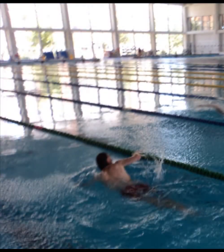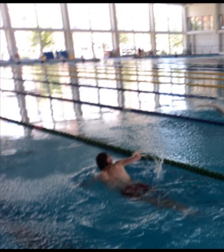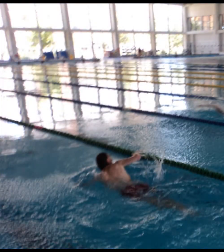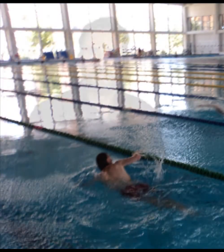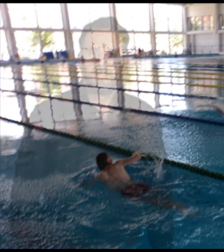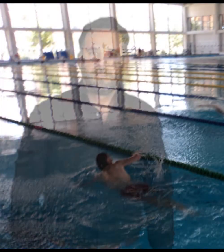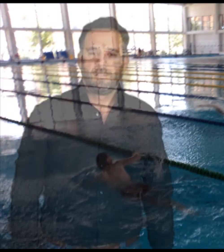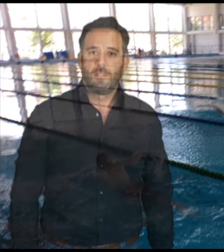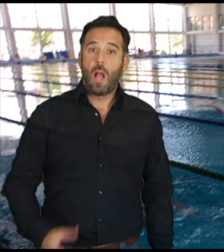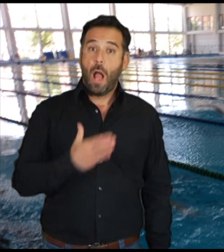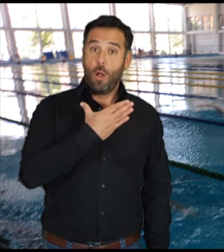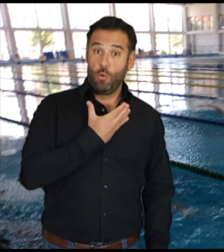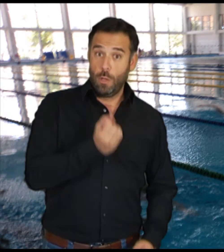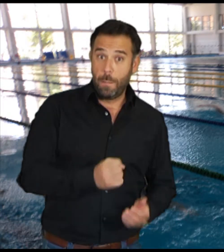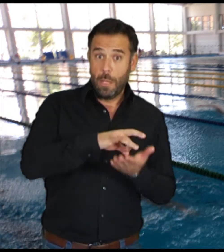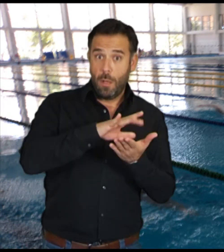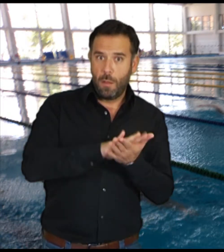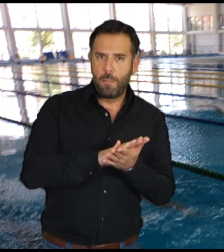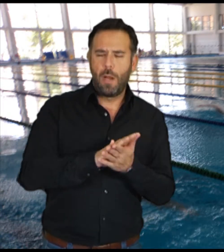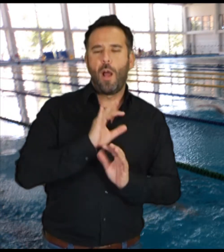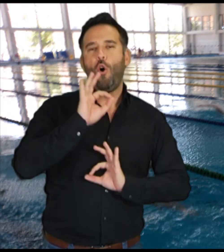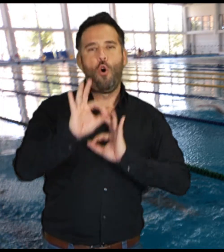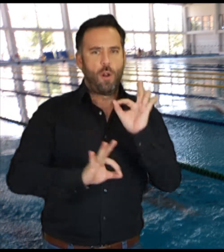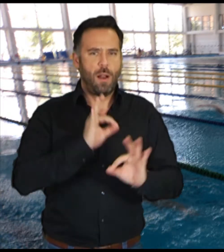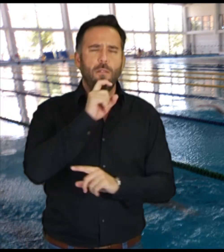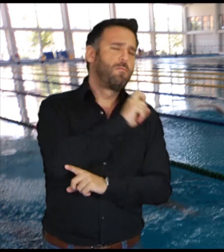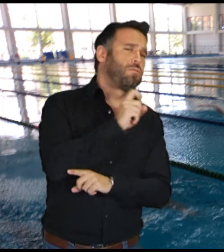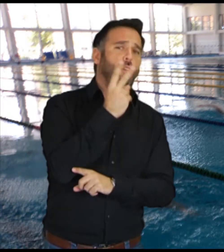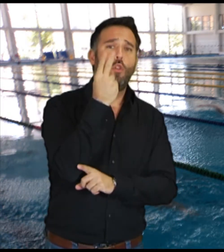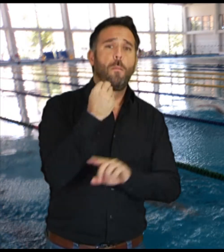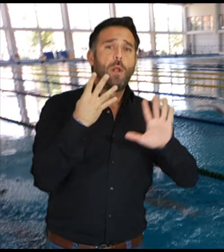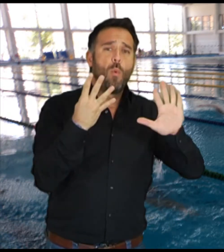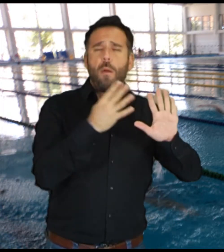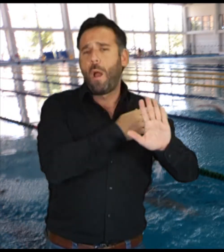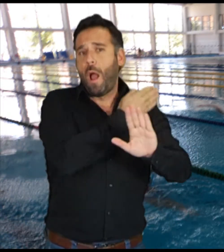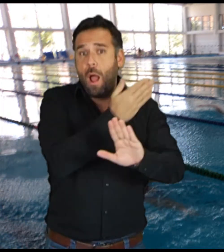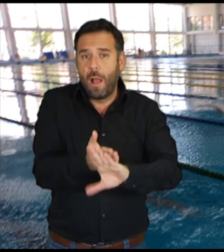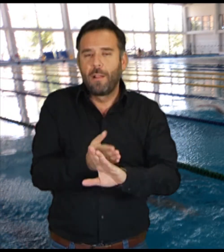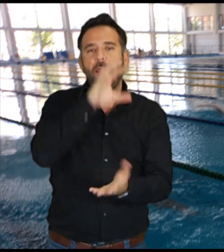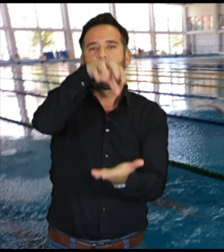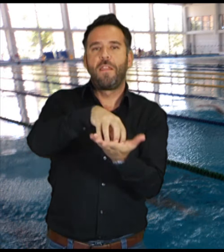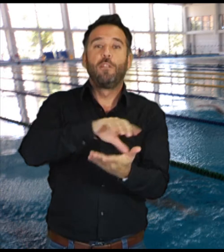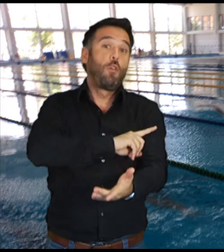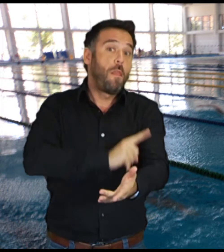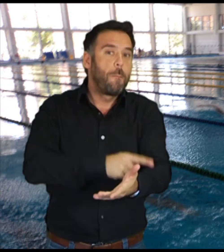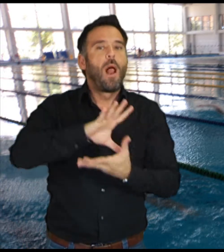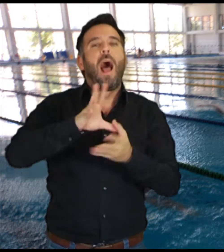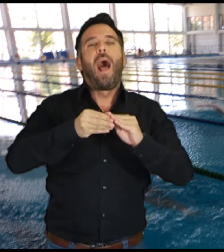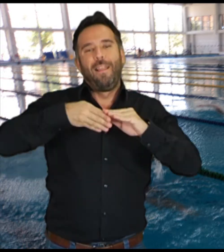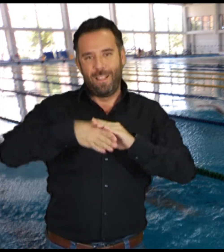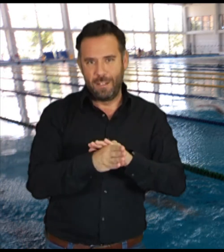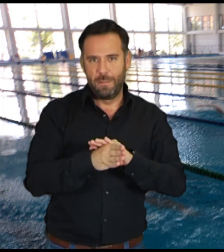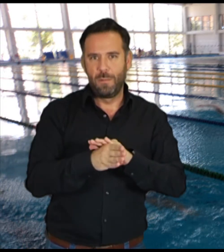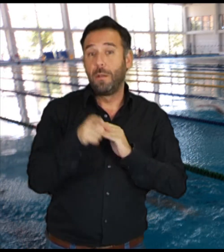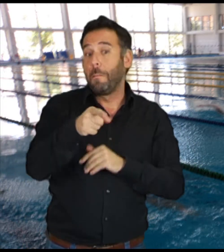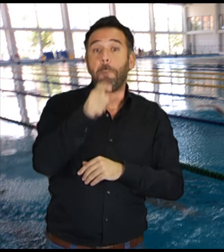El Ayuntamiento de Málaga tiene en marcha desde el año 2009 los centros de deporte adaptado, dirigidos a toda persona mayor de